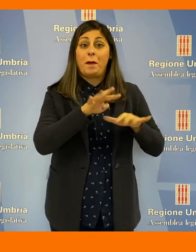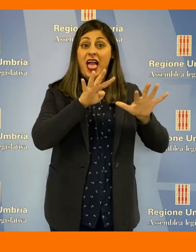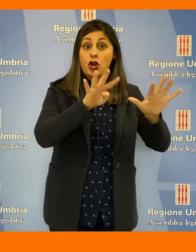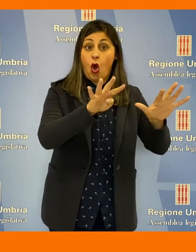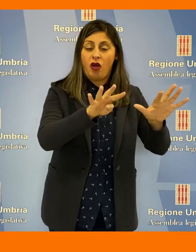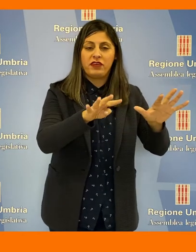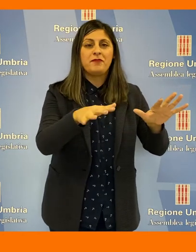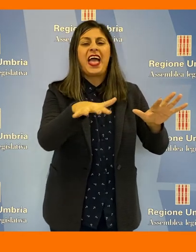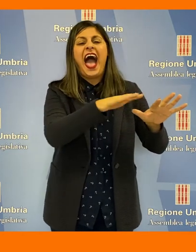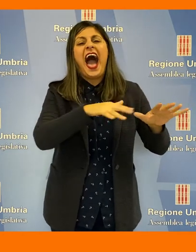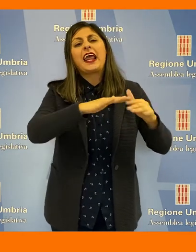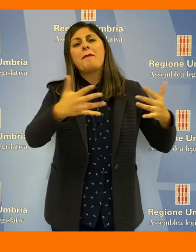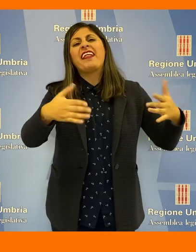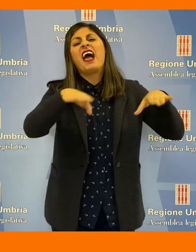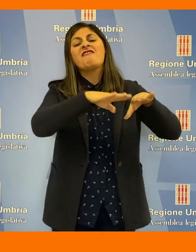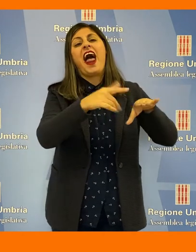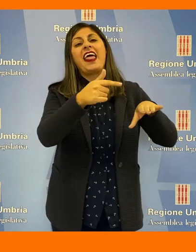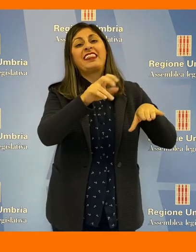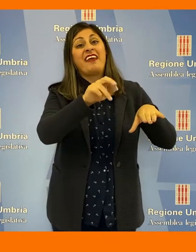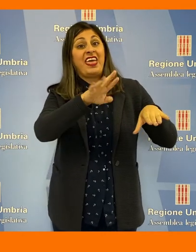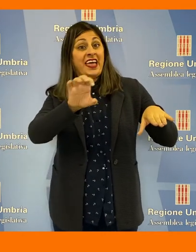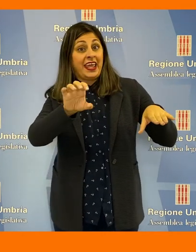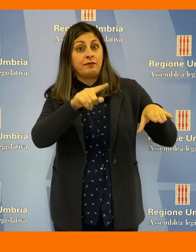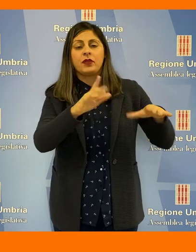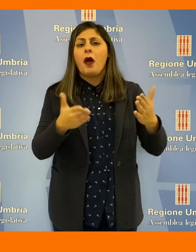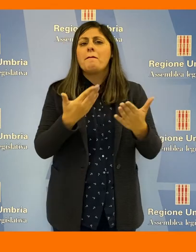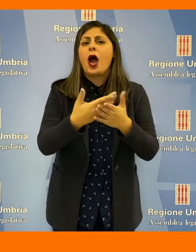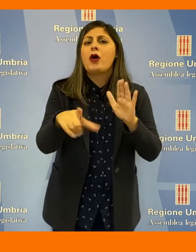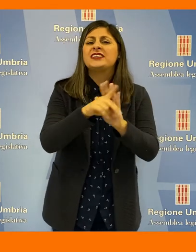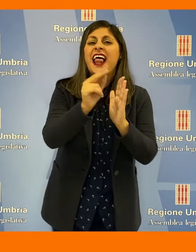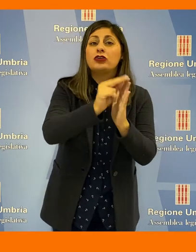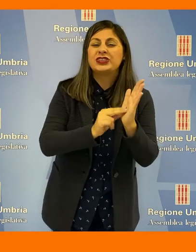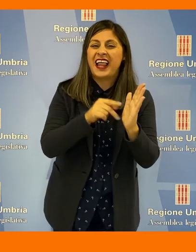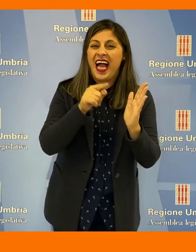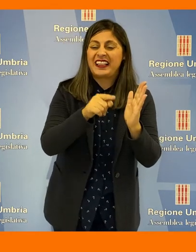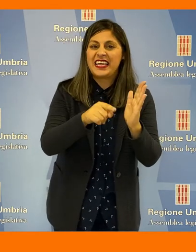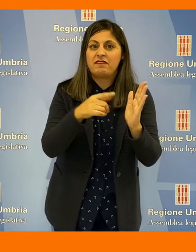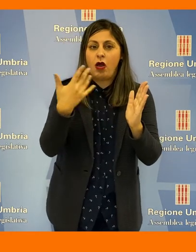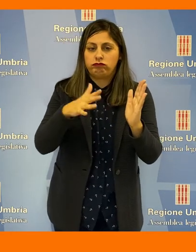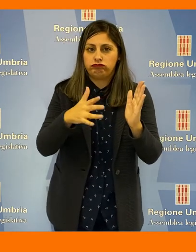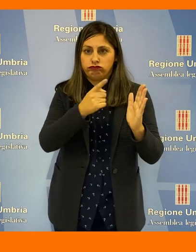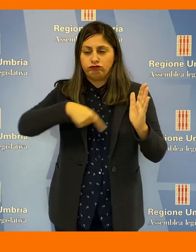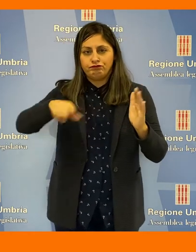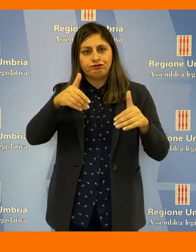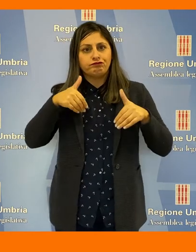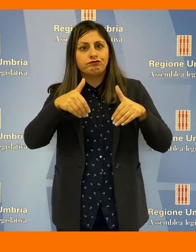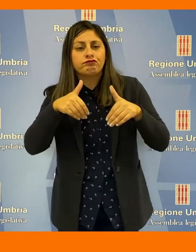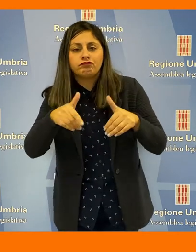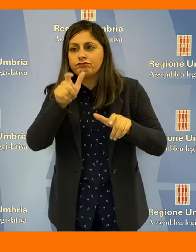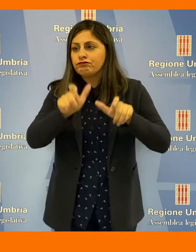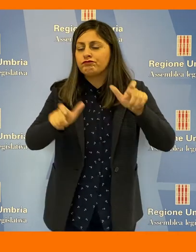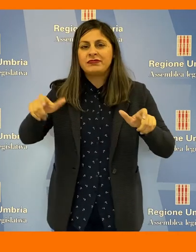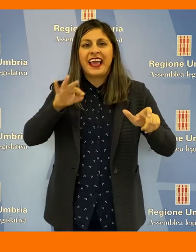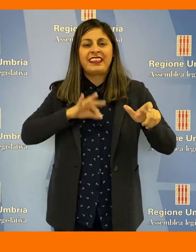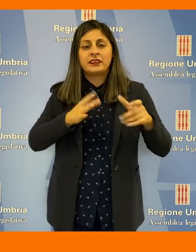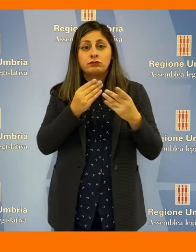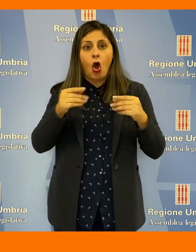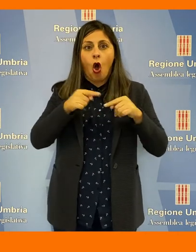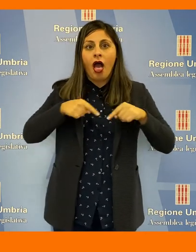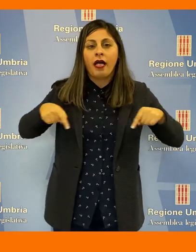dicembre 2009, area media valle del Tevere. La proposta legislativa, particolarmente partecipata dai molteplici soggetti